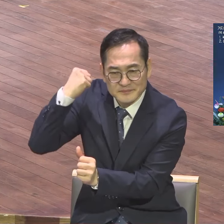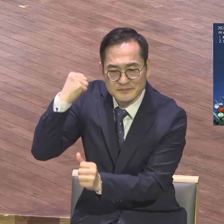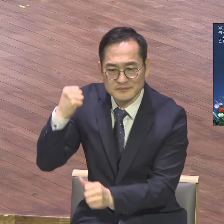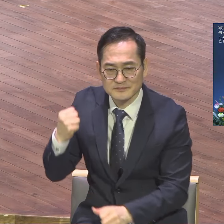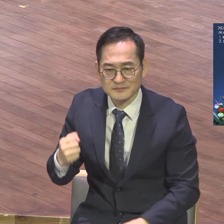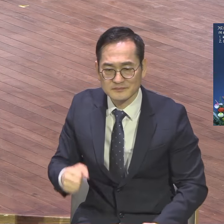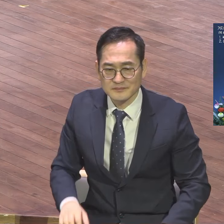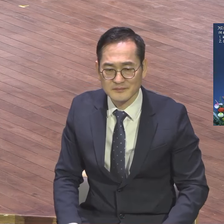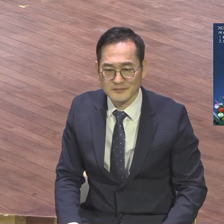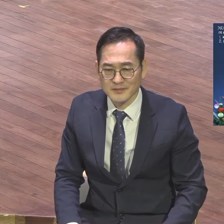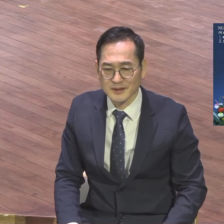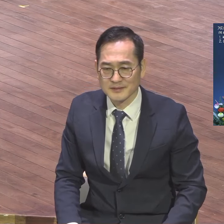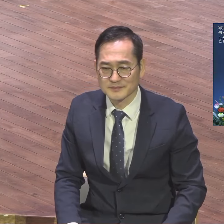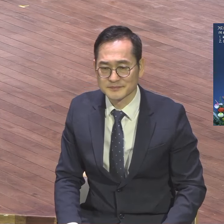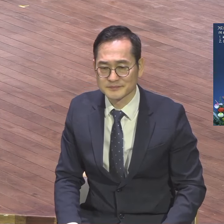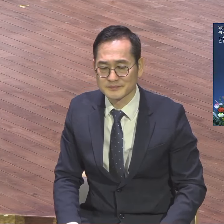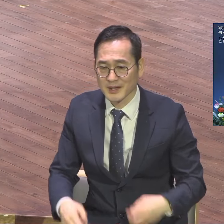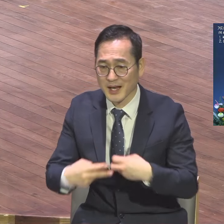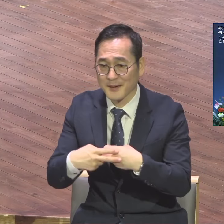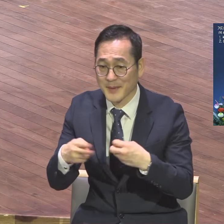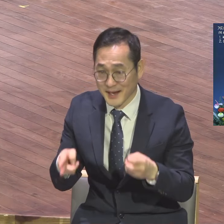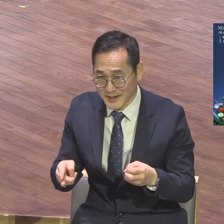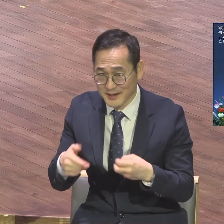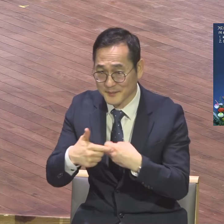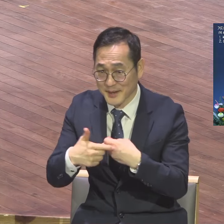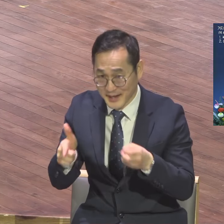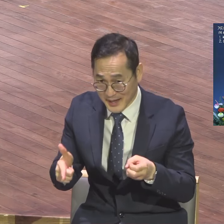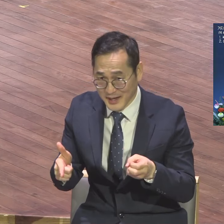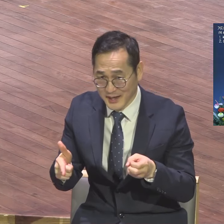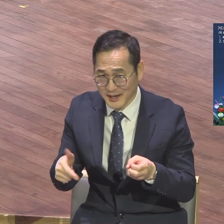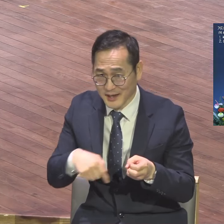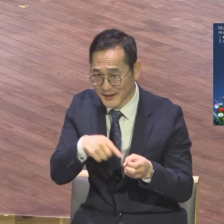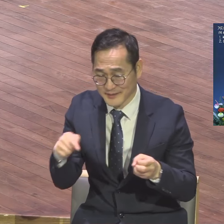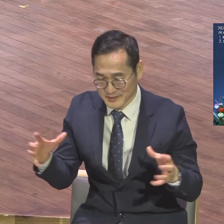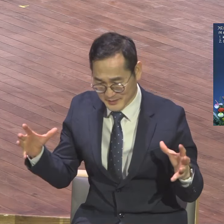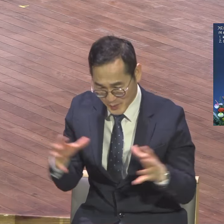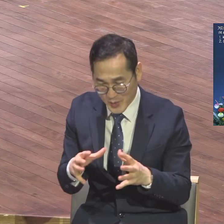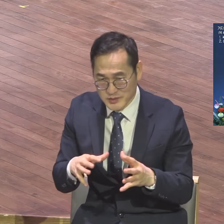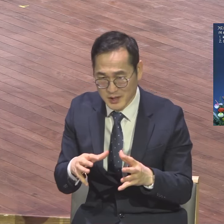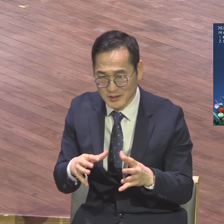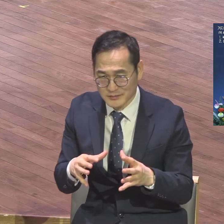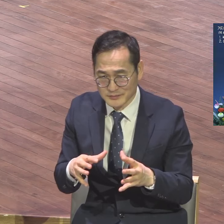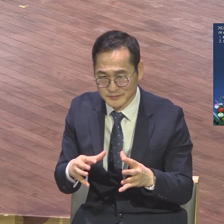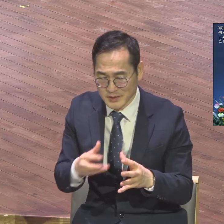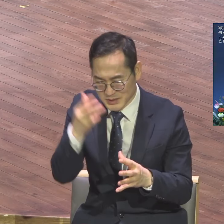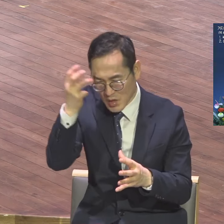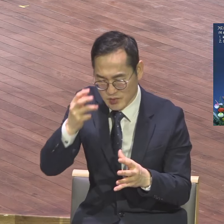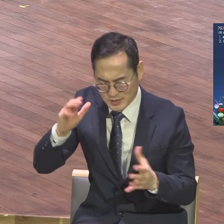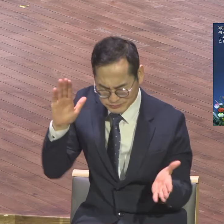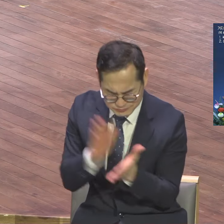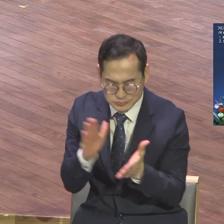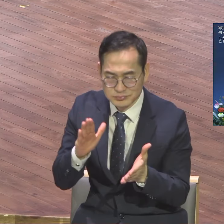이후에 제자들은 서슬퍼른 이 유대 이 교권 앞에서 전혀 주저하지 않고